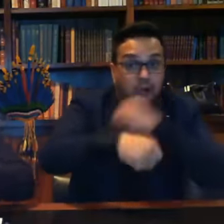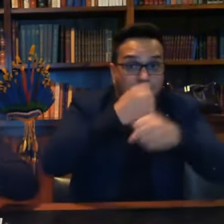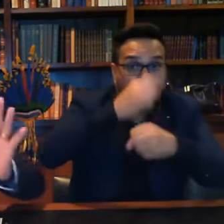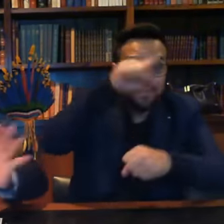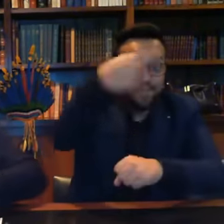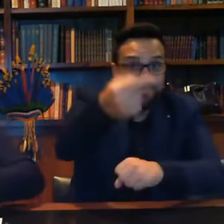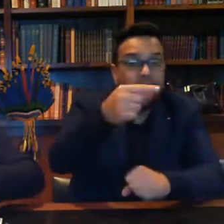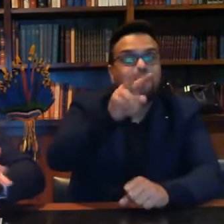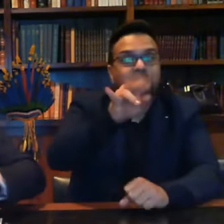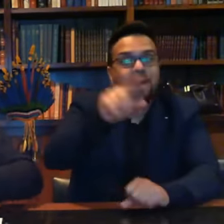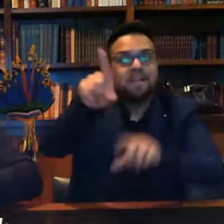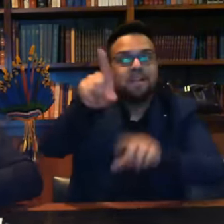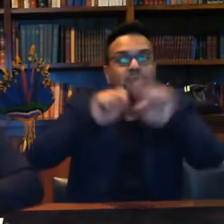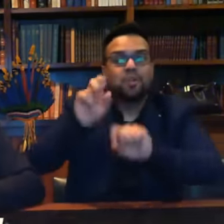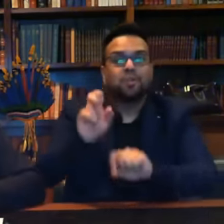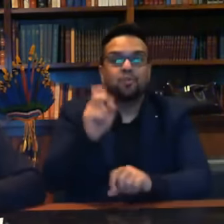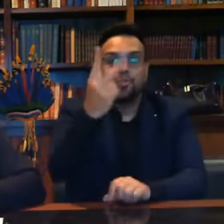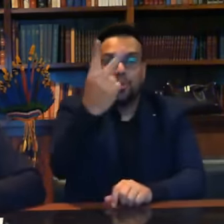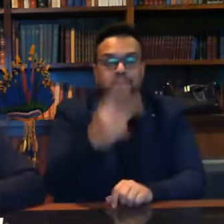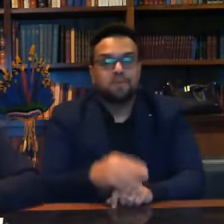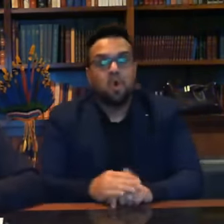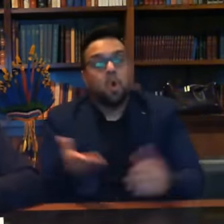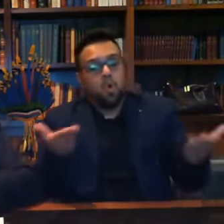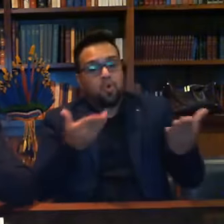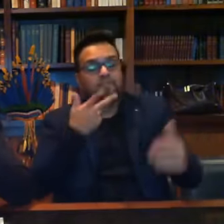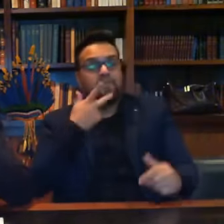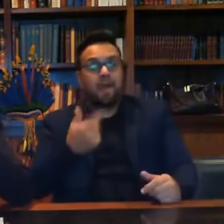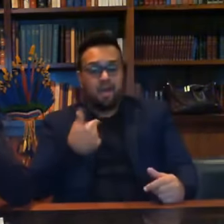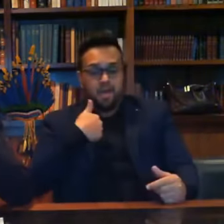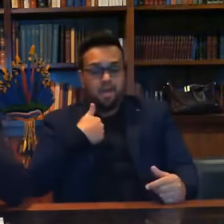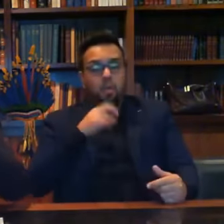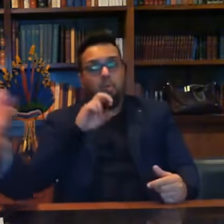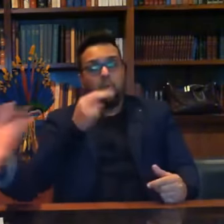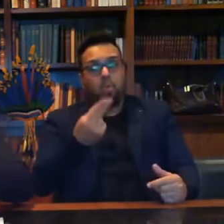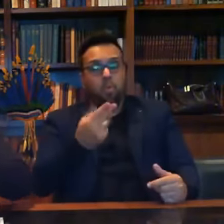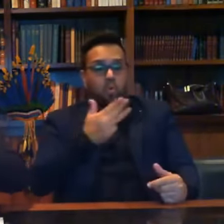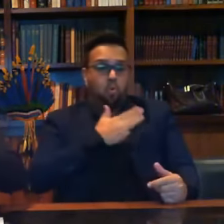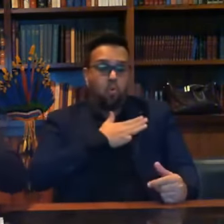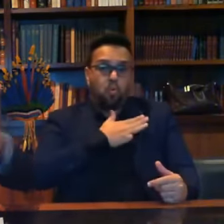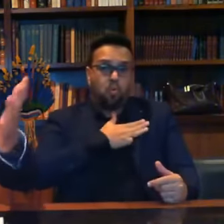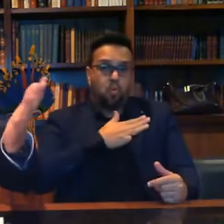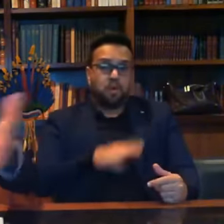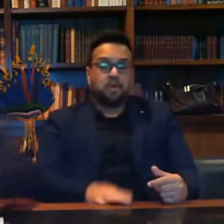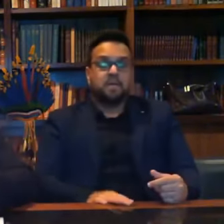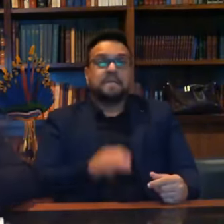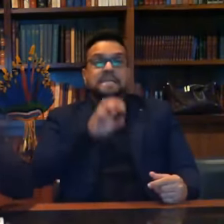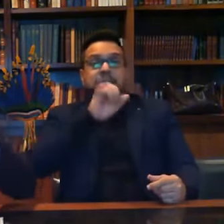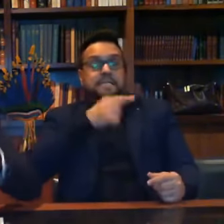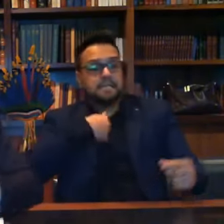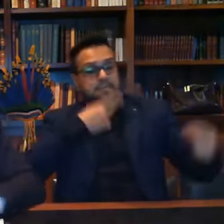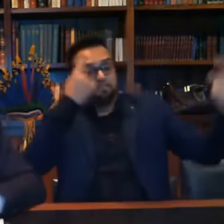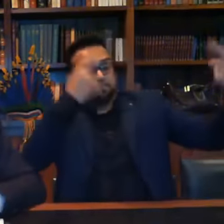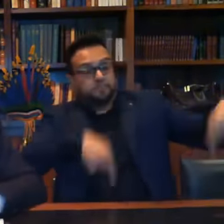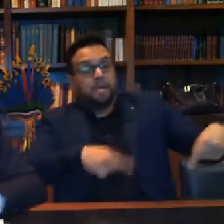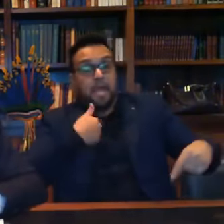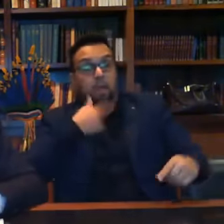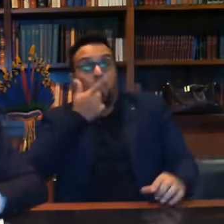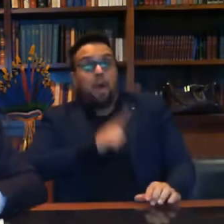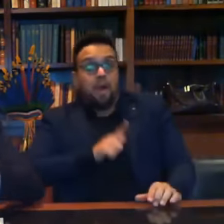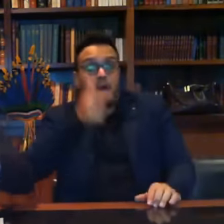dizem hoje que sou eu ou Lula, né? Então, se eu for reeleito, se for disputar as eleições, se for reeleito,